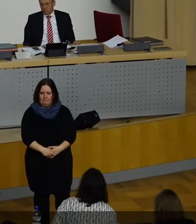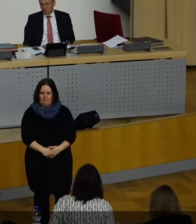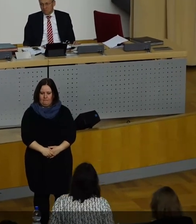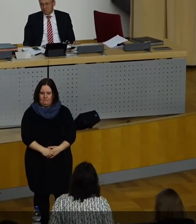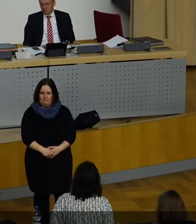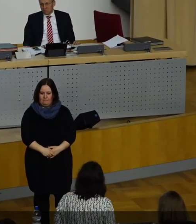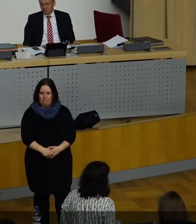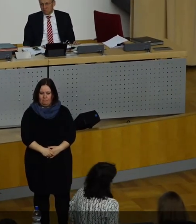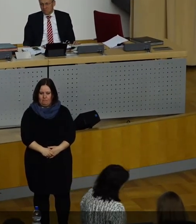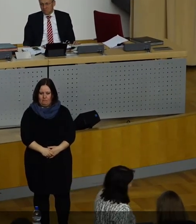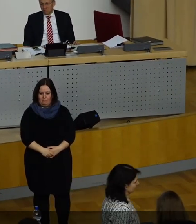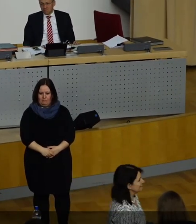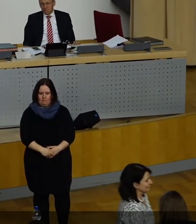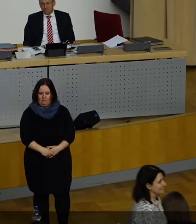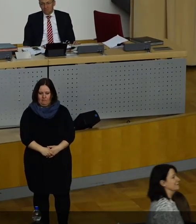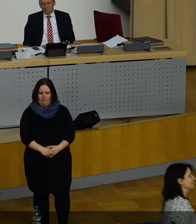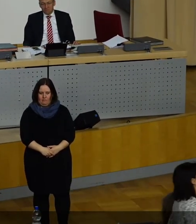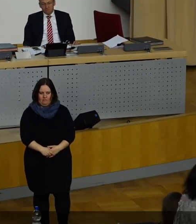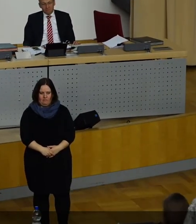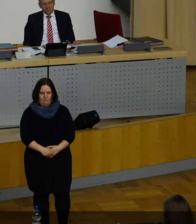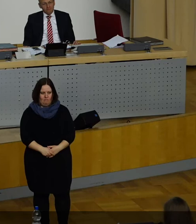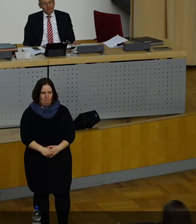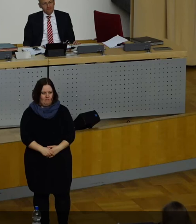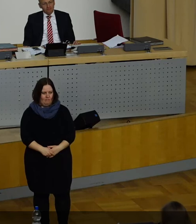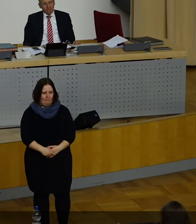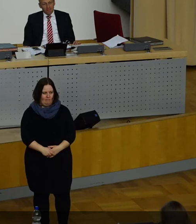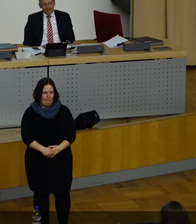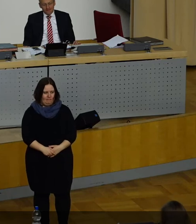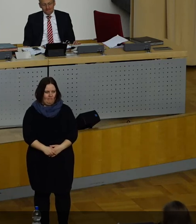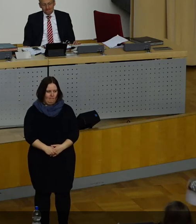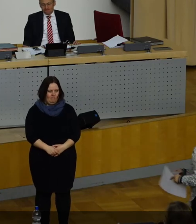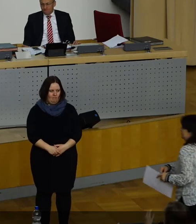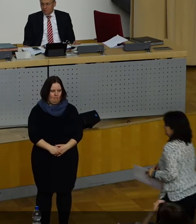Zum Abschluss der Fraktionsrunde für Bündnis 90 Die Grünen, Frau Filosina.